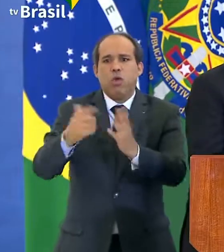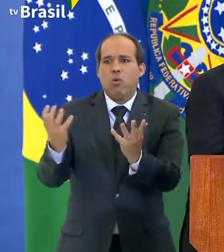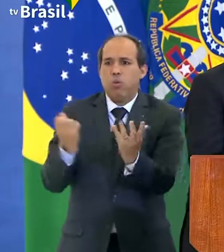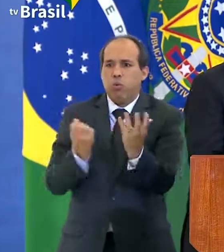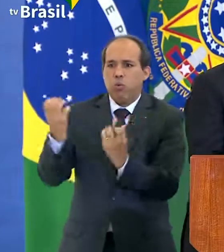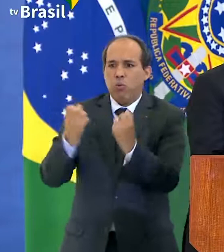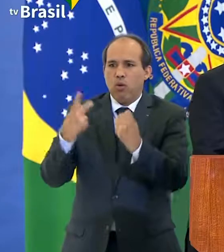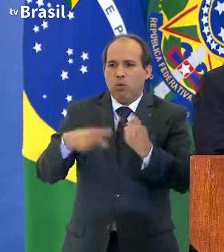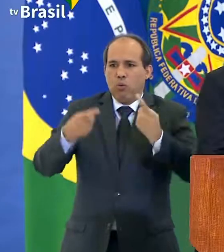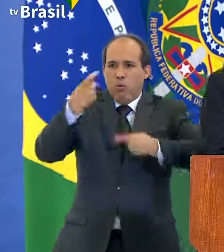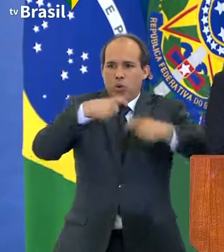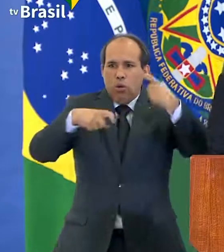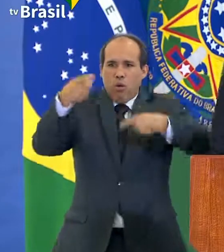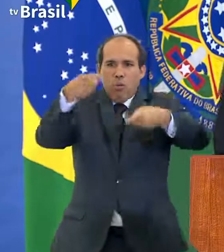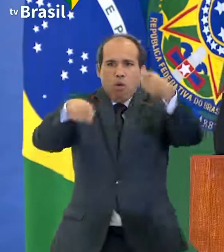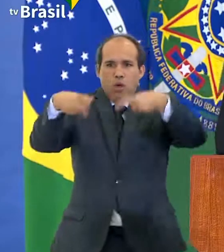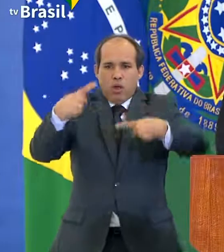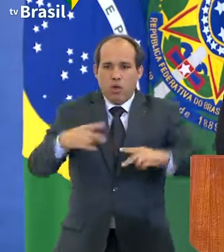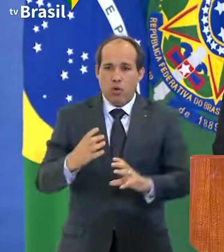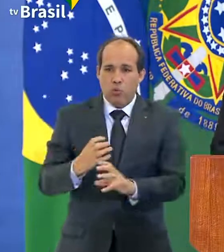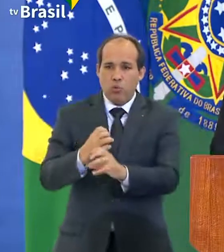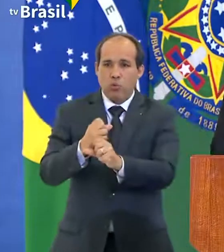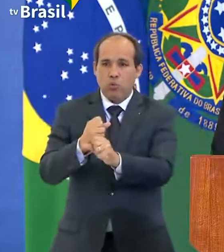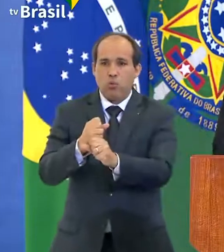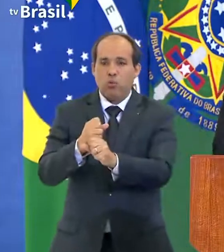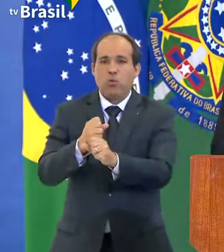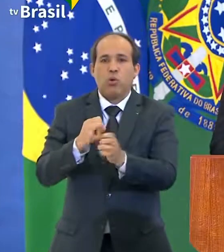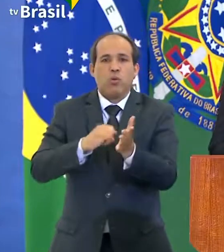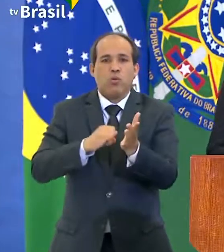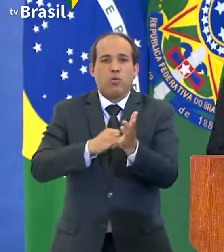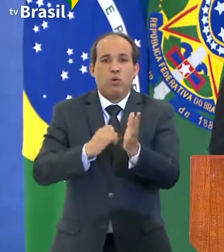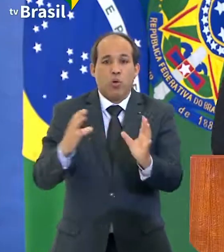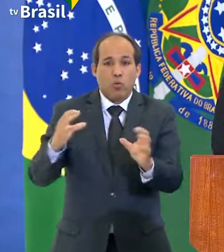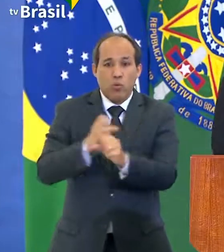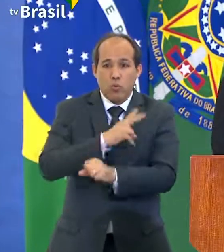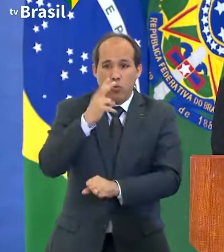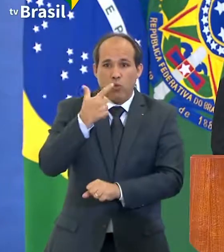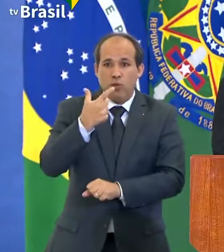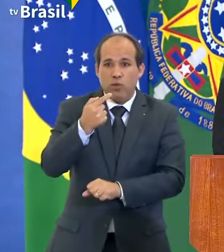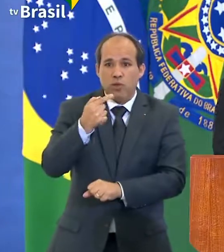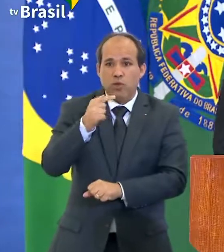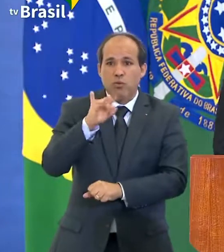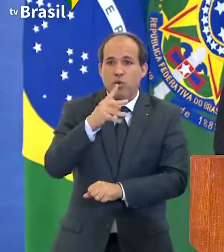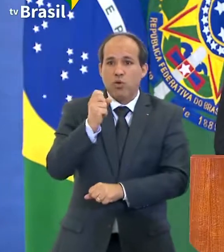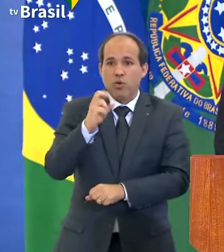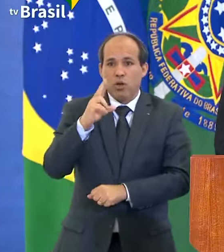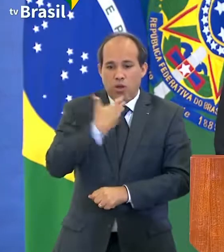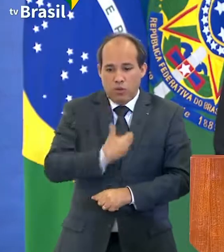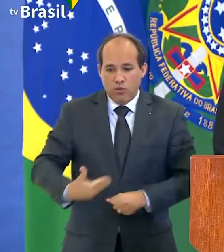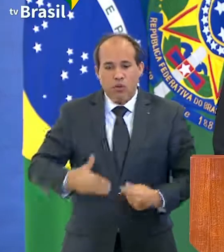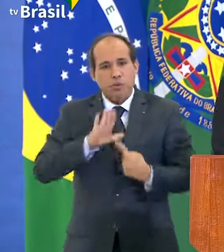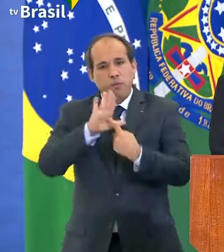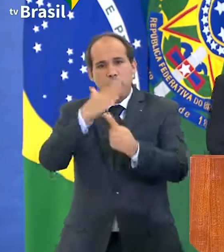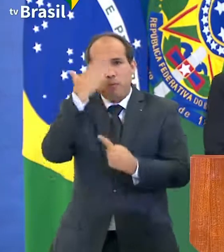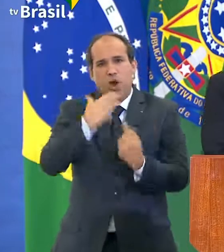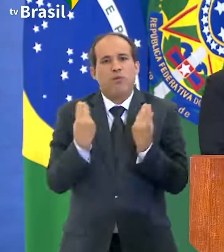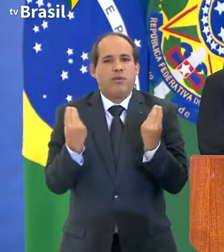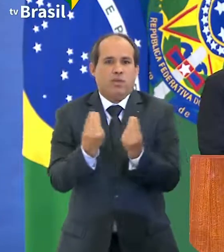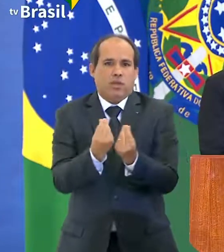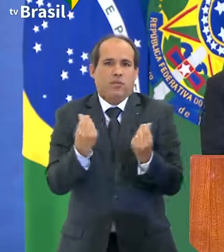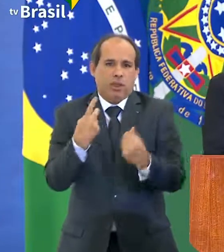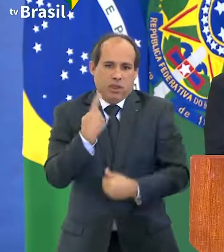27 bilhões de reais. É um governo mostrando a sua sensibilidade, sabendo